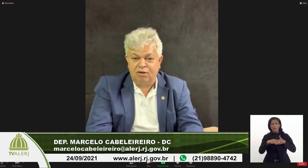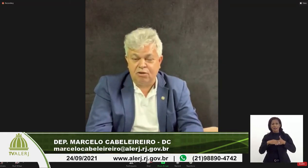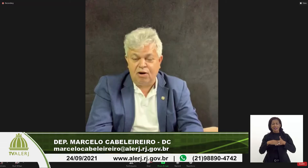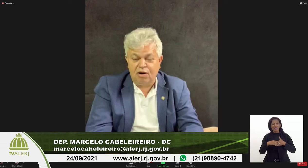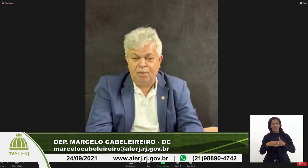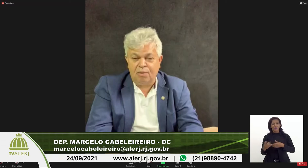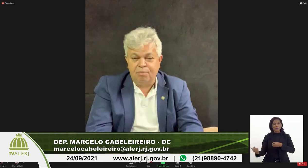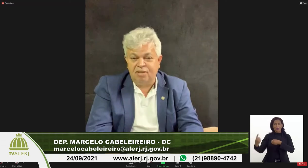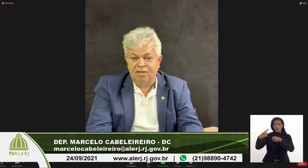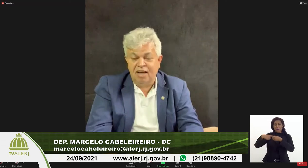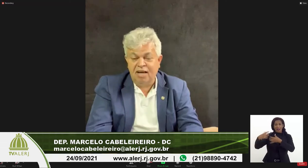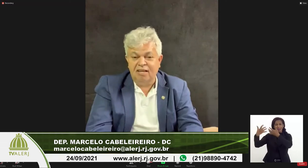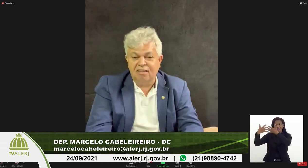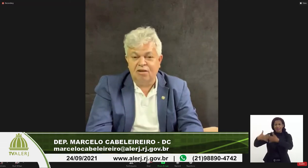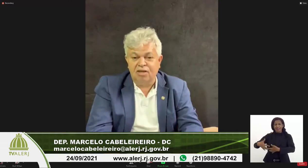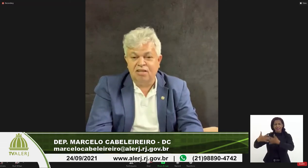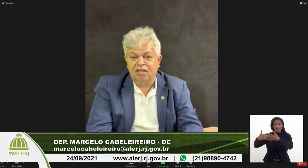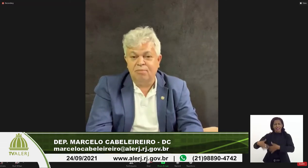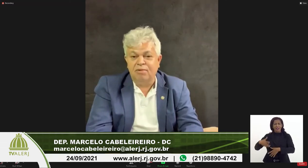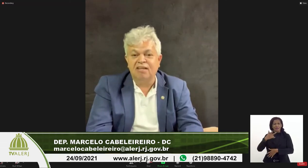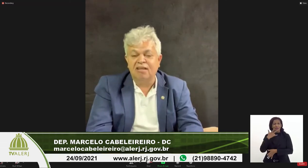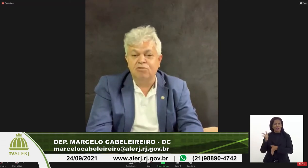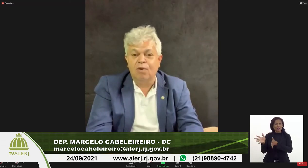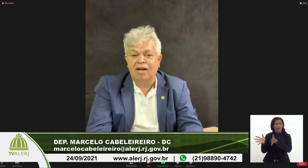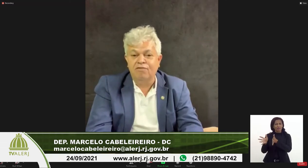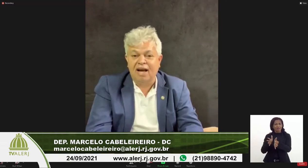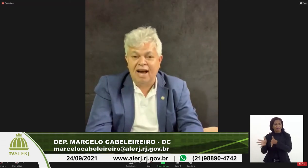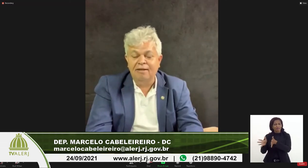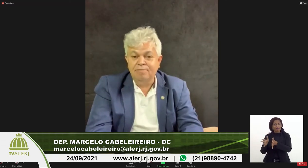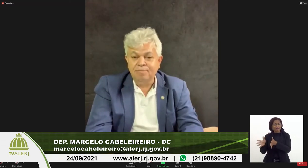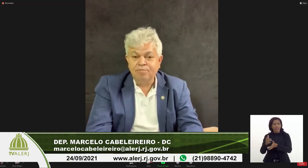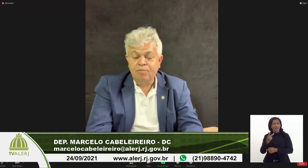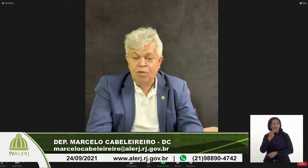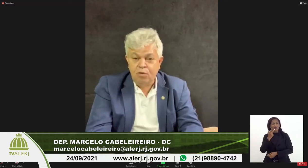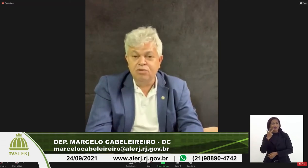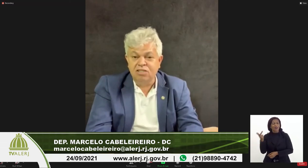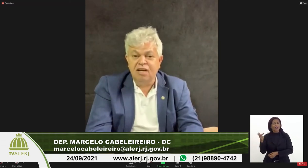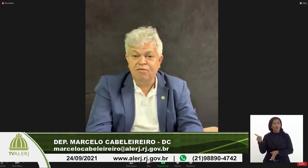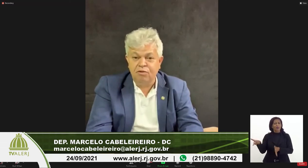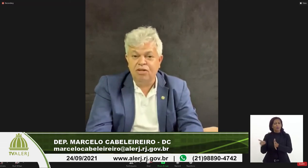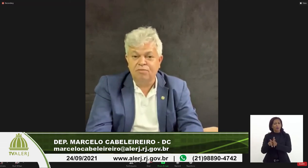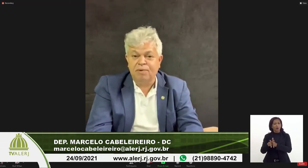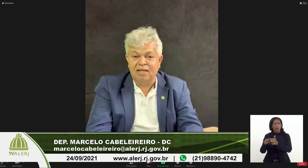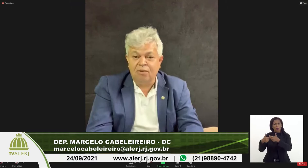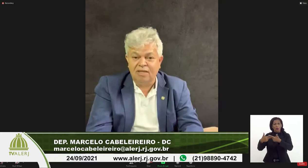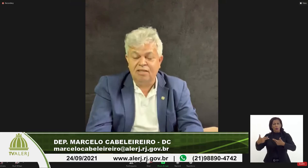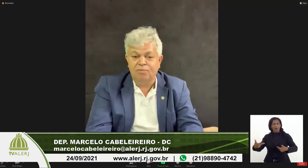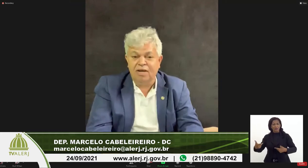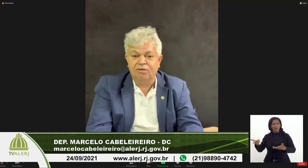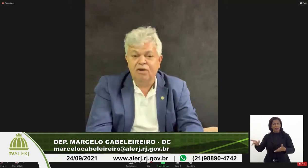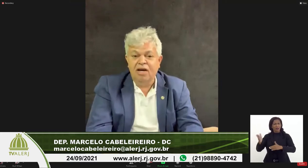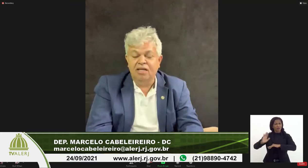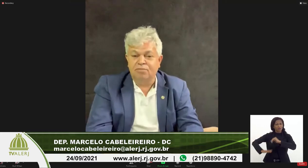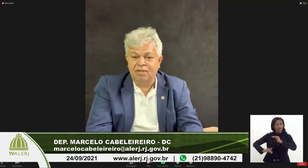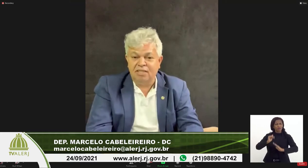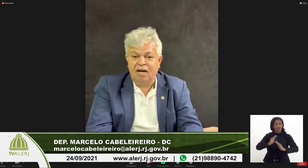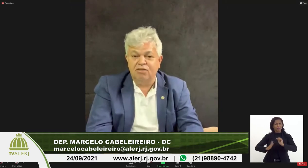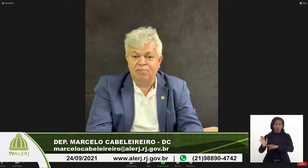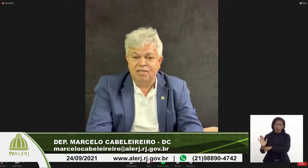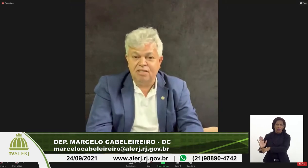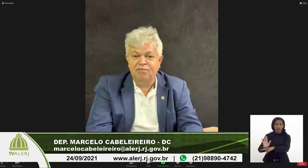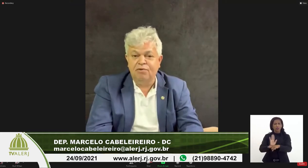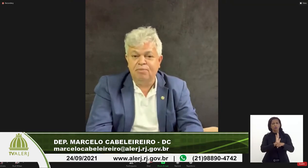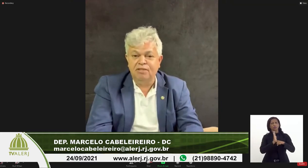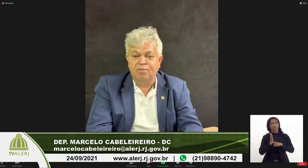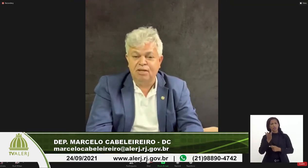Petrópolis a questão da acessibilidade a questão de qualificar os servidores para dar um atendimento especial